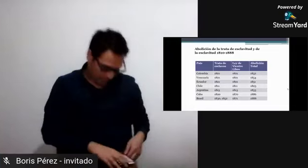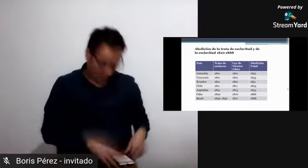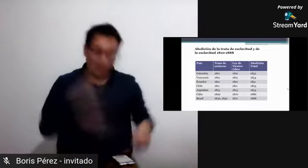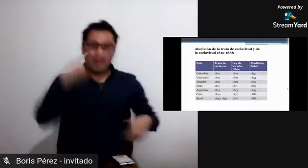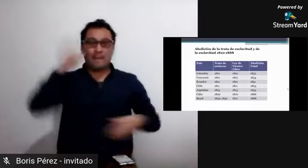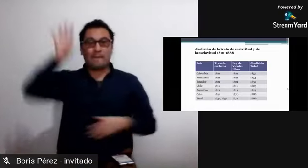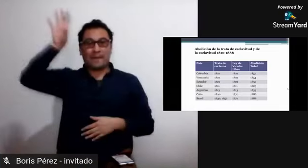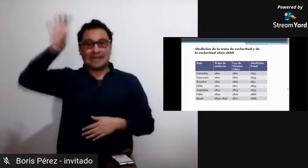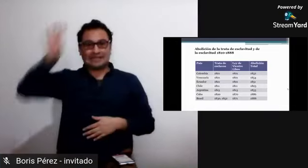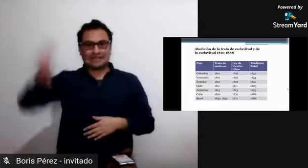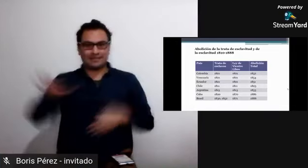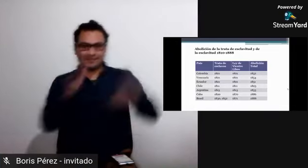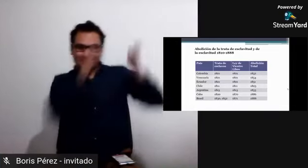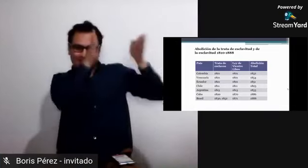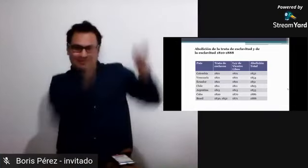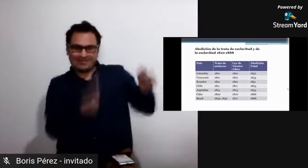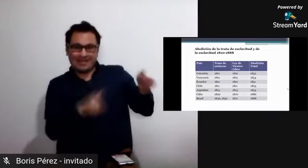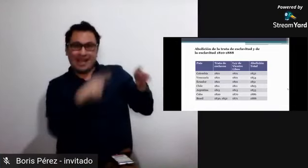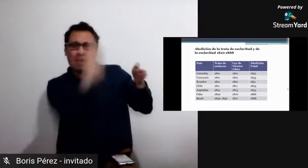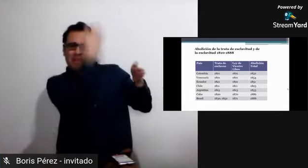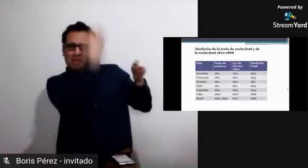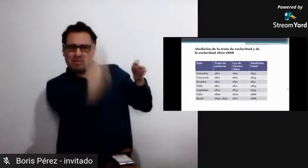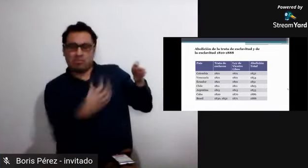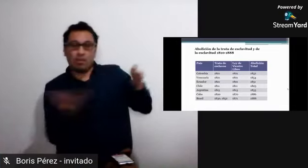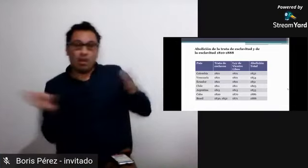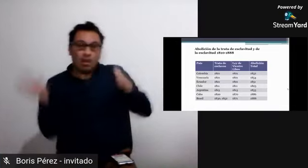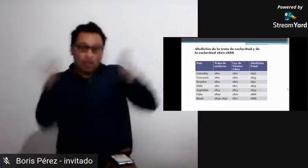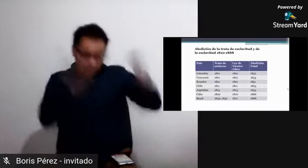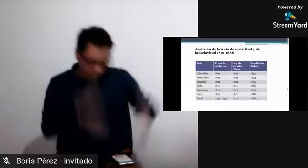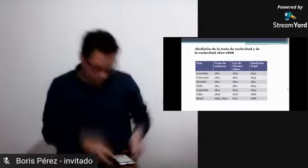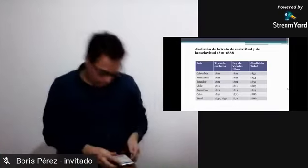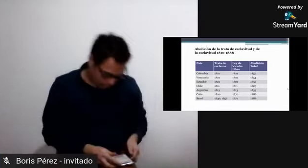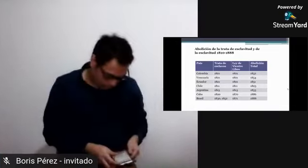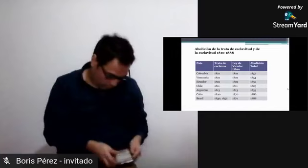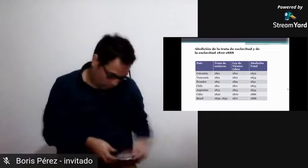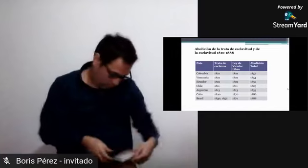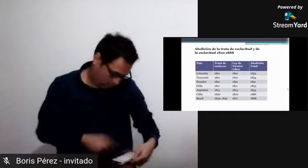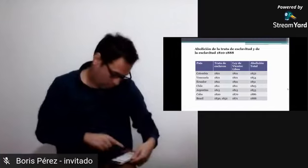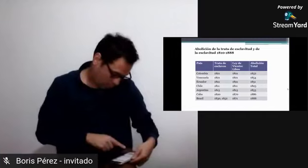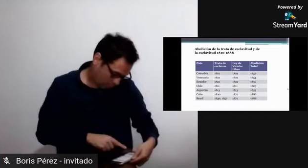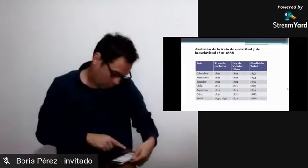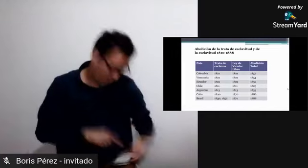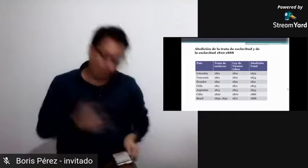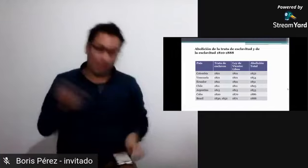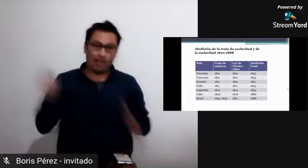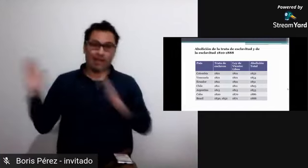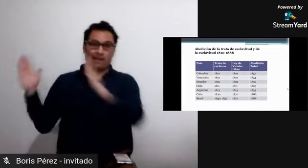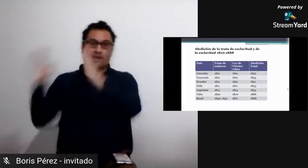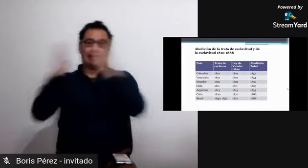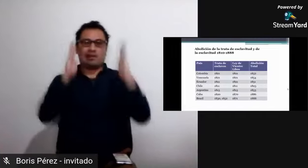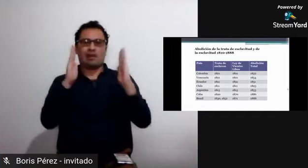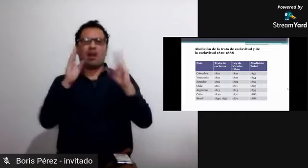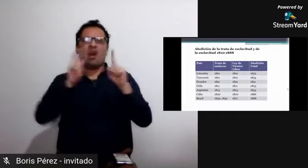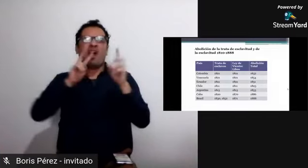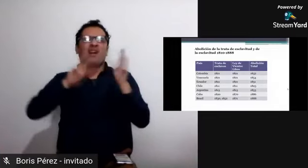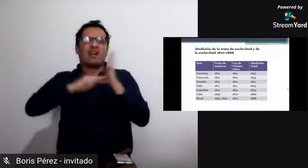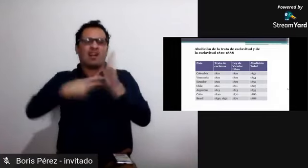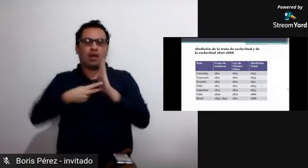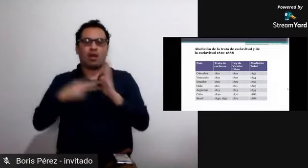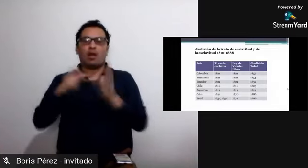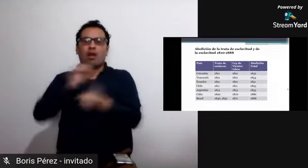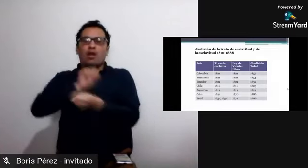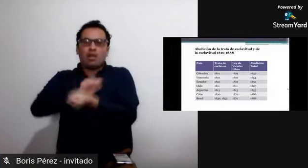de la trata de esclavitud que se empieza a dar en nuestro país a partir de la Constitución del año